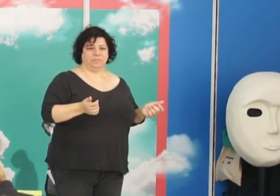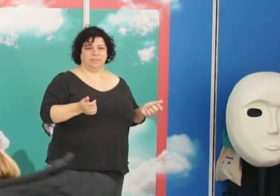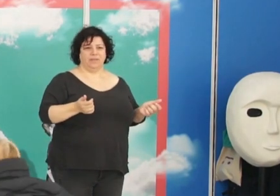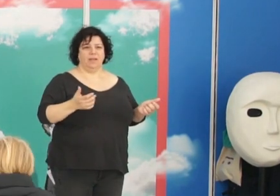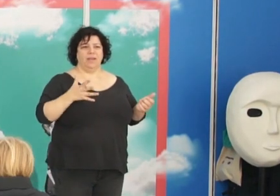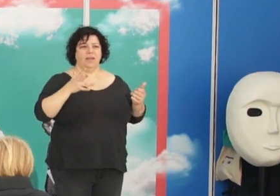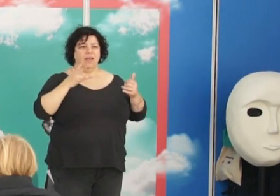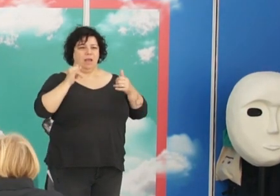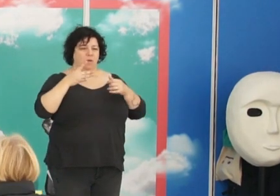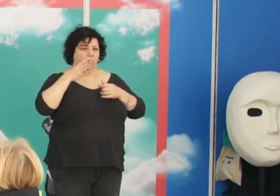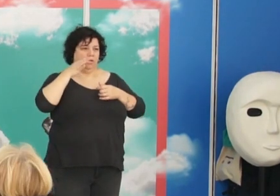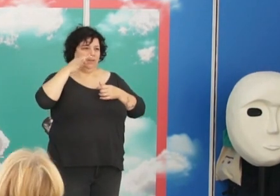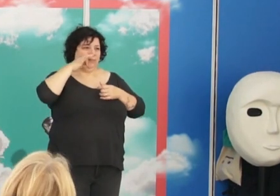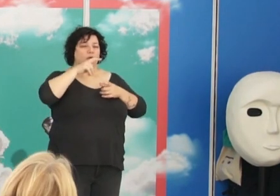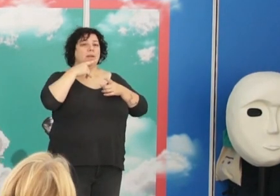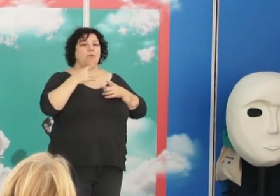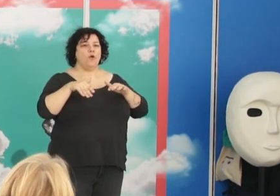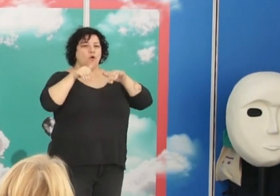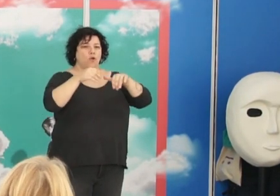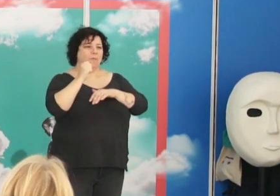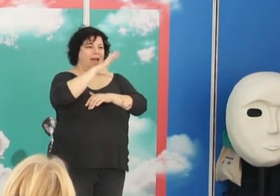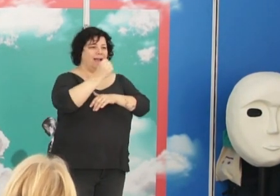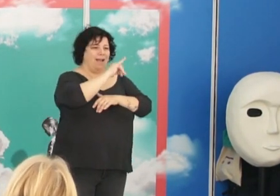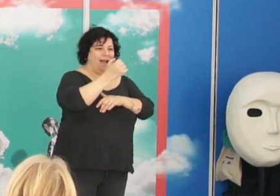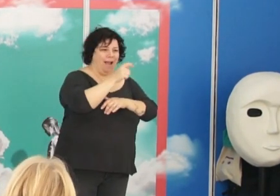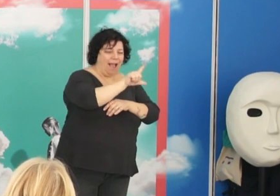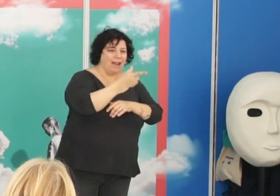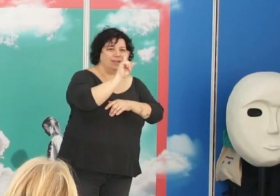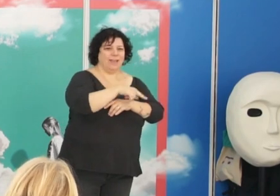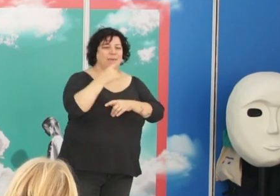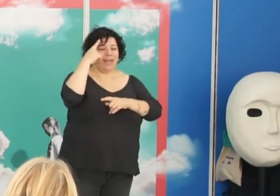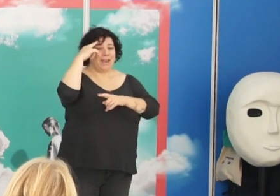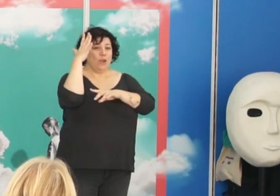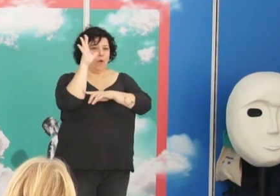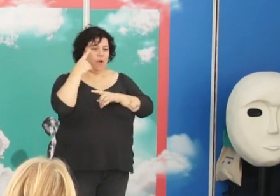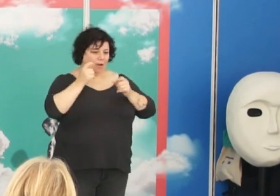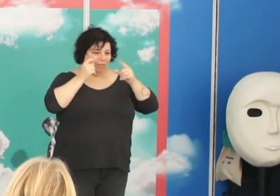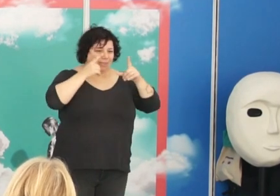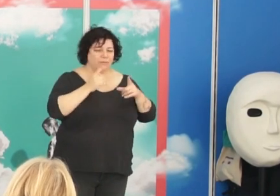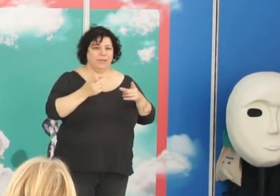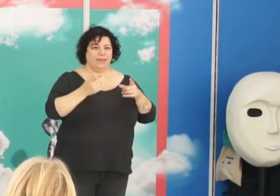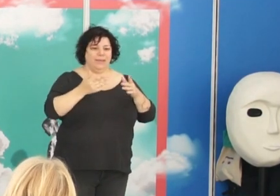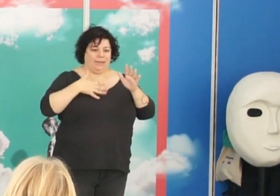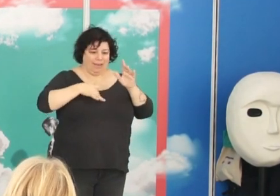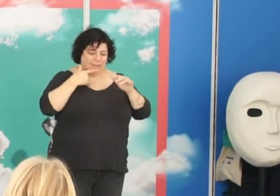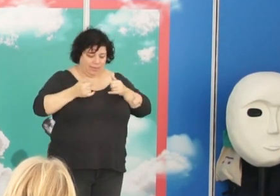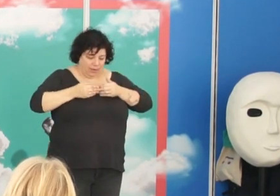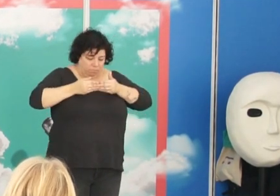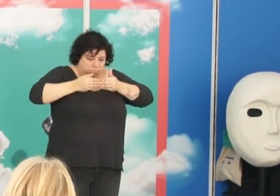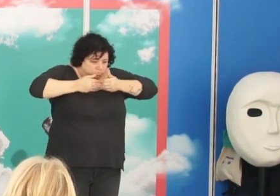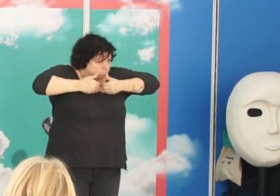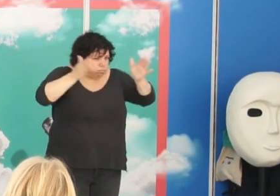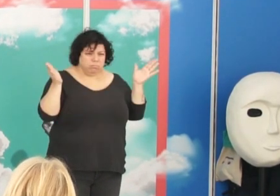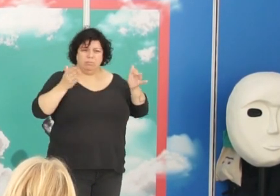Había empezado el siglo con el Nobel de Cajal, el descubrimiento de las neuronas, o sea, se abrió esa línea de investigación,